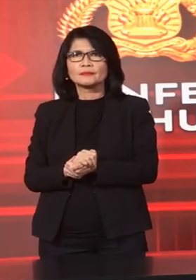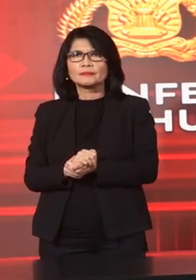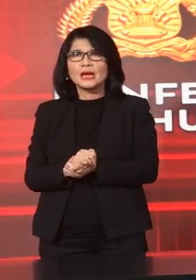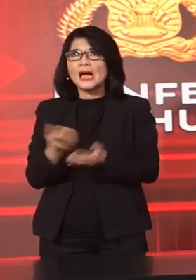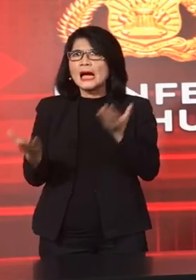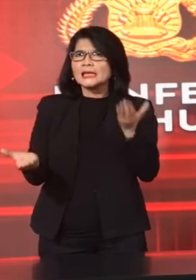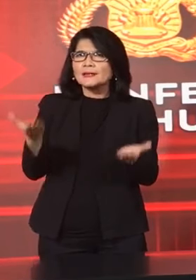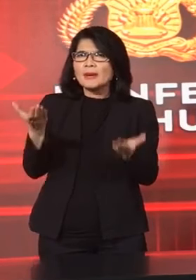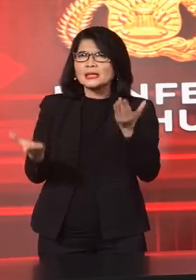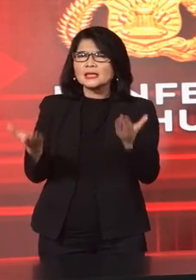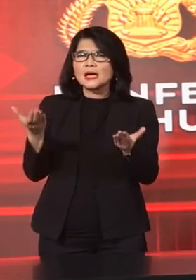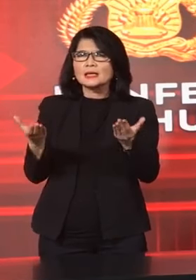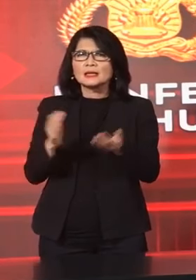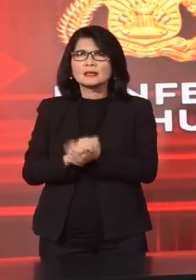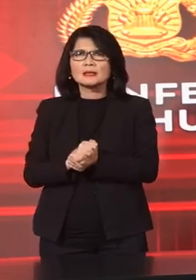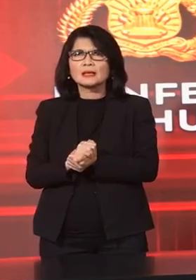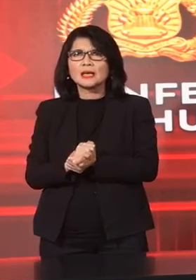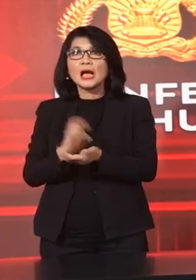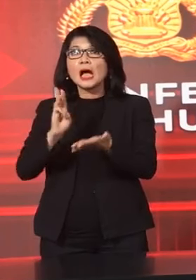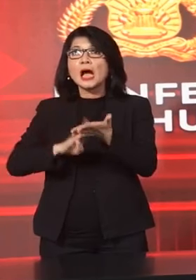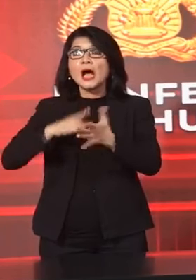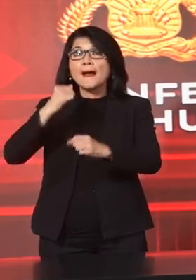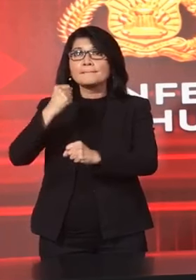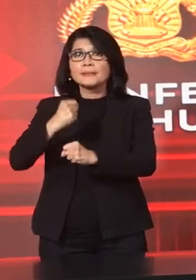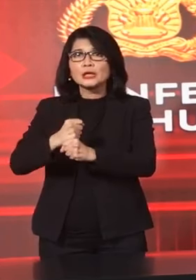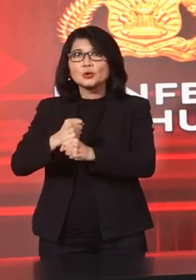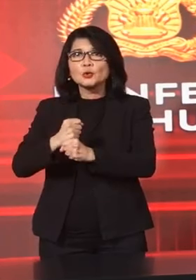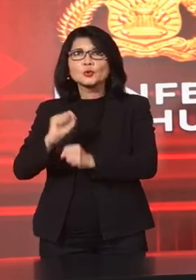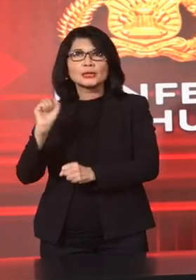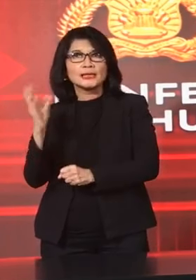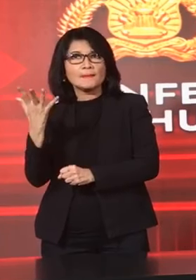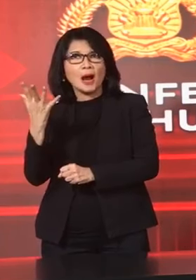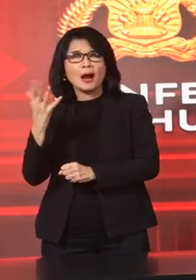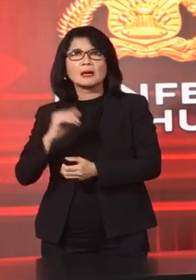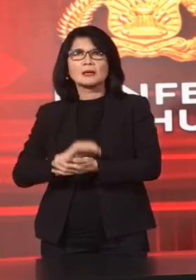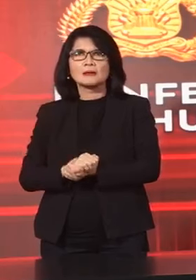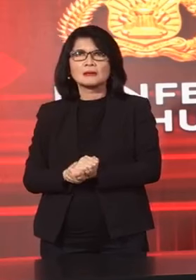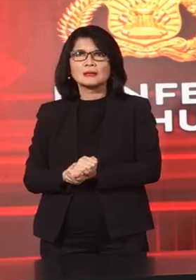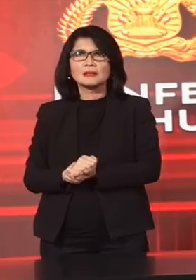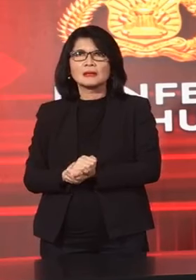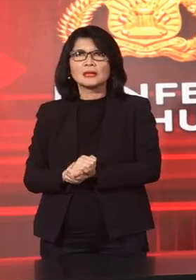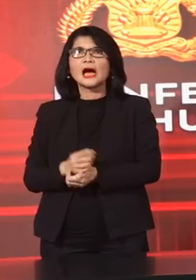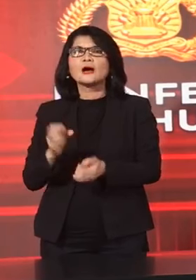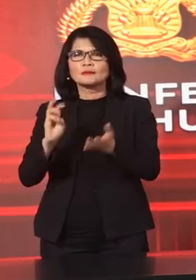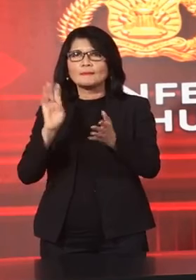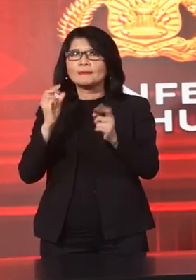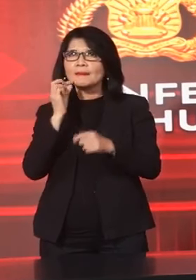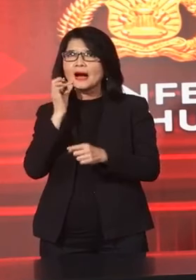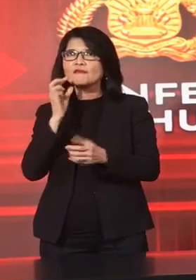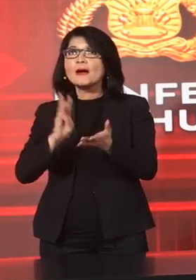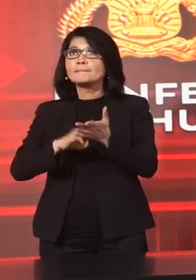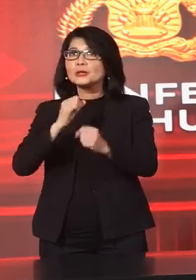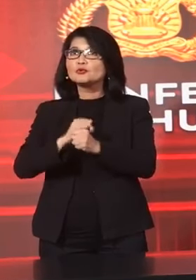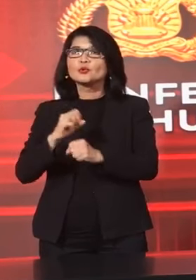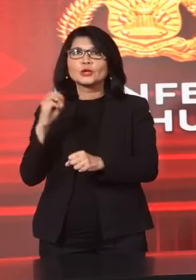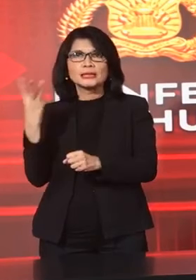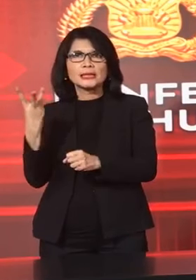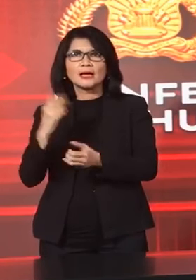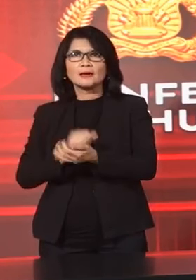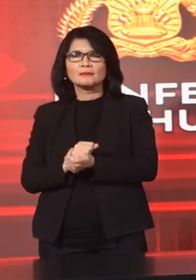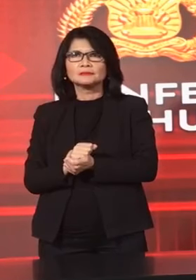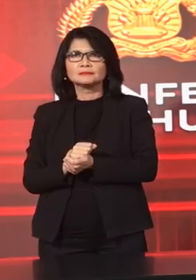Dibandingkan Dengan Minggu Kelima Eh Ulangi Minggu Ketiga Angka